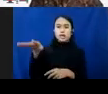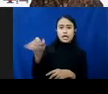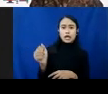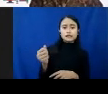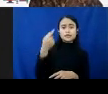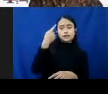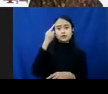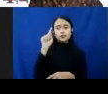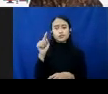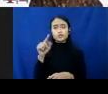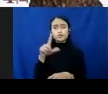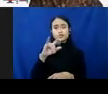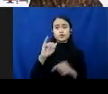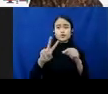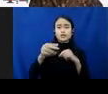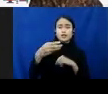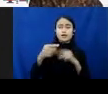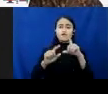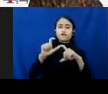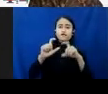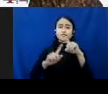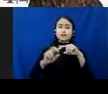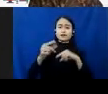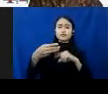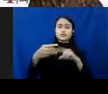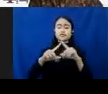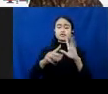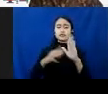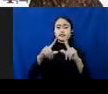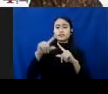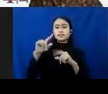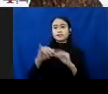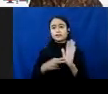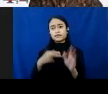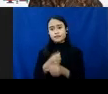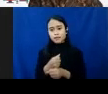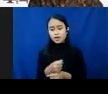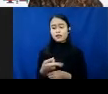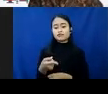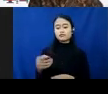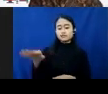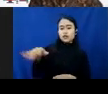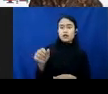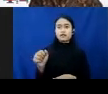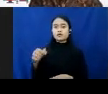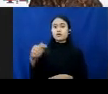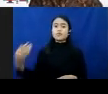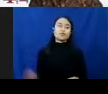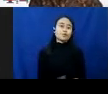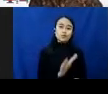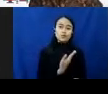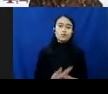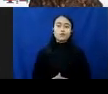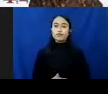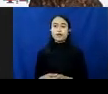live streaming, diajak untuk tanpa sadar mereka menjadi kolban grooming, tanpa sadar mereka menjadi kolban